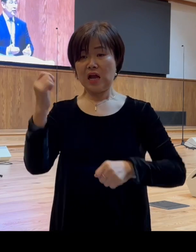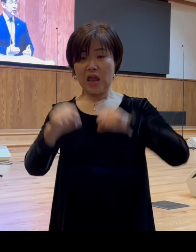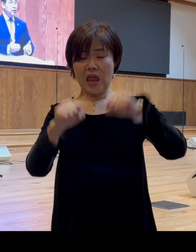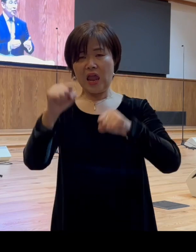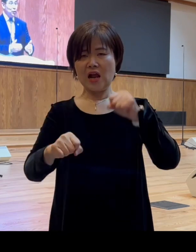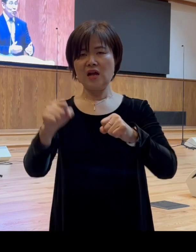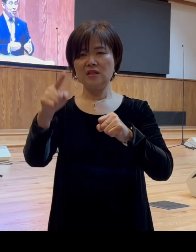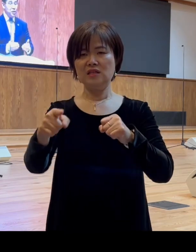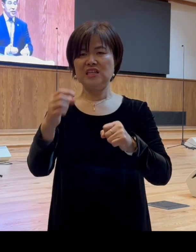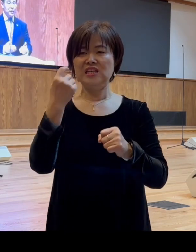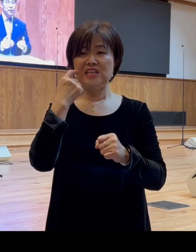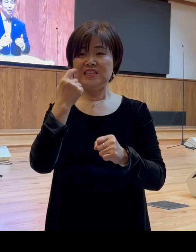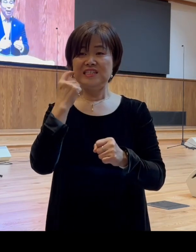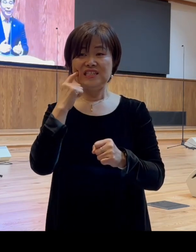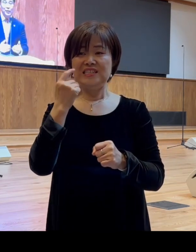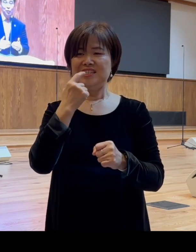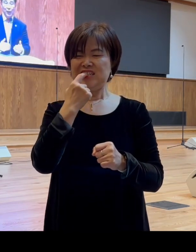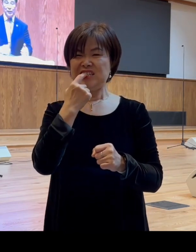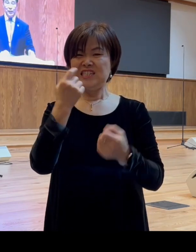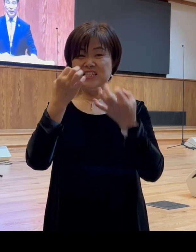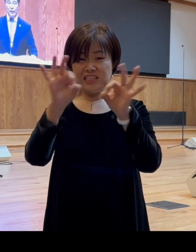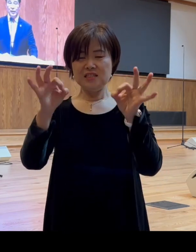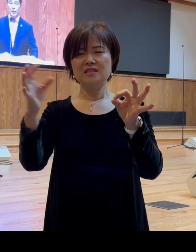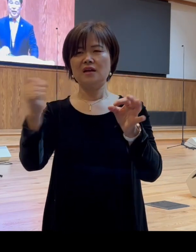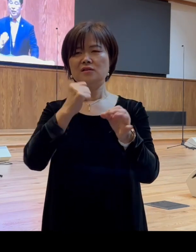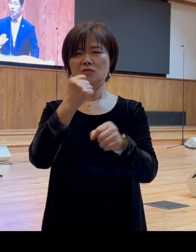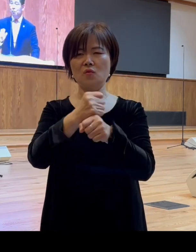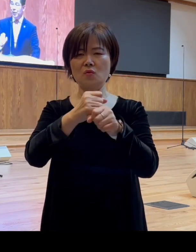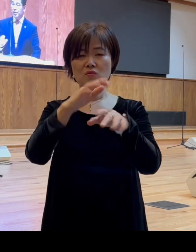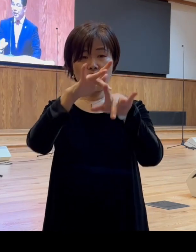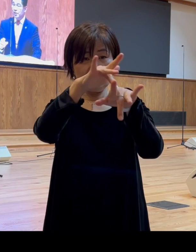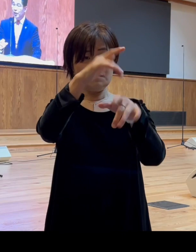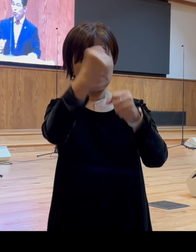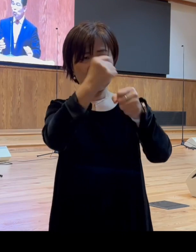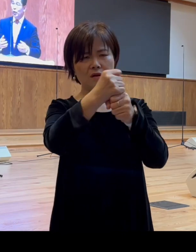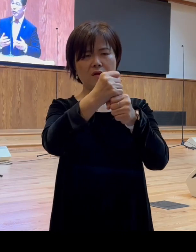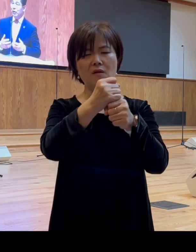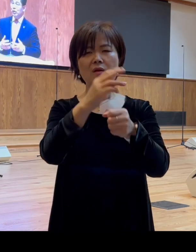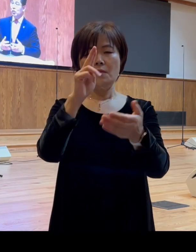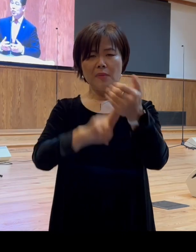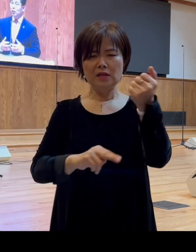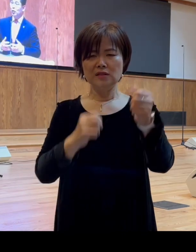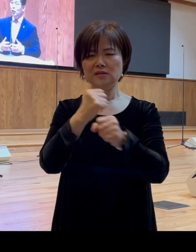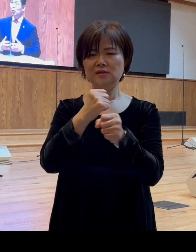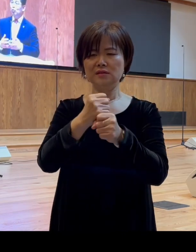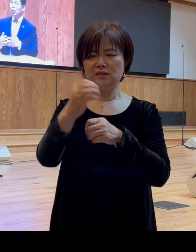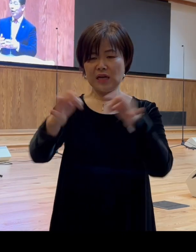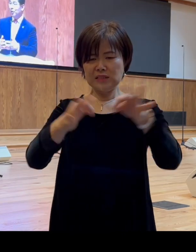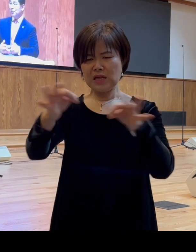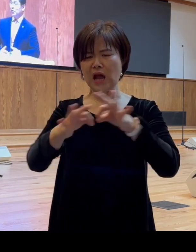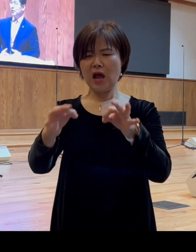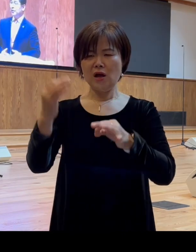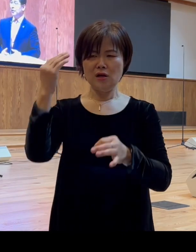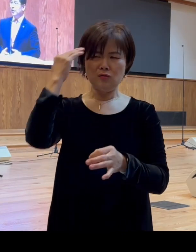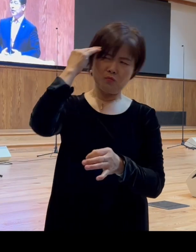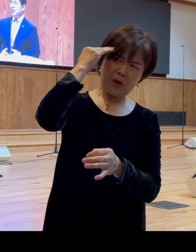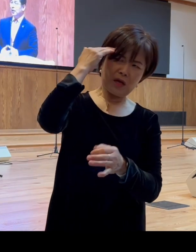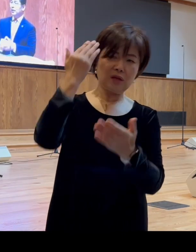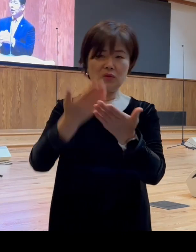은으로 신상을 만들어 파는 작은 비즈니스에 손해될 것을 우려하면서 그가 탐욕에